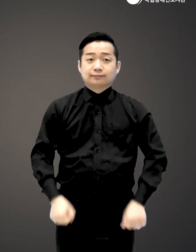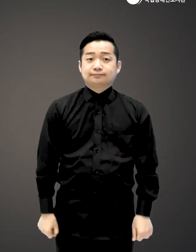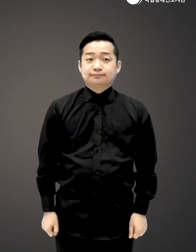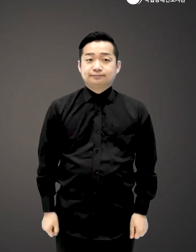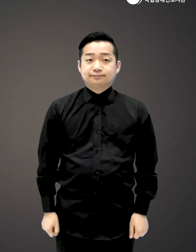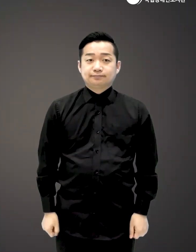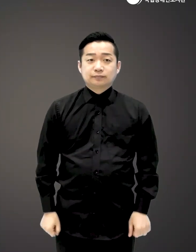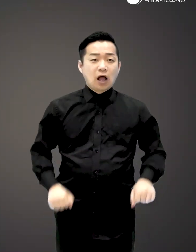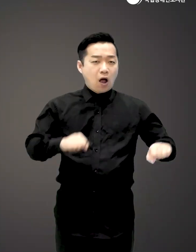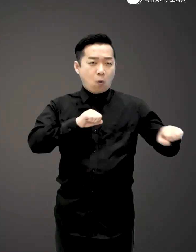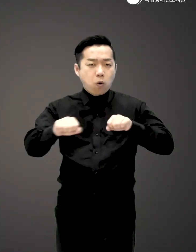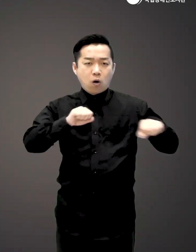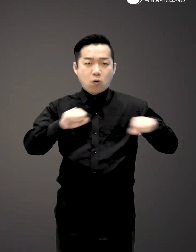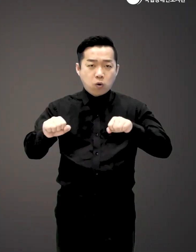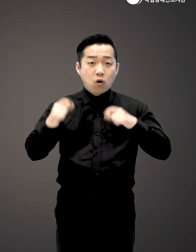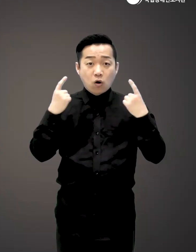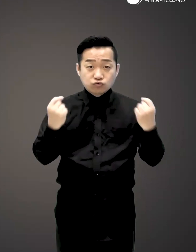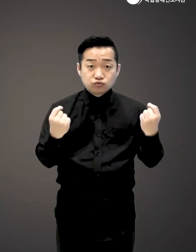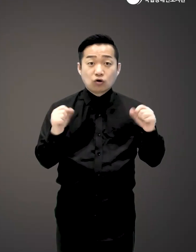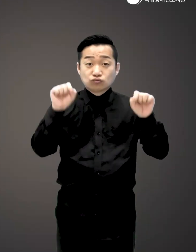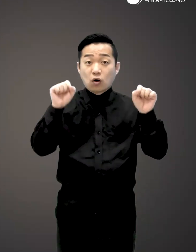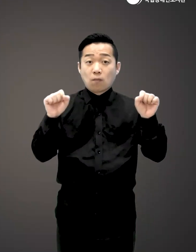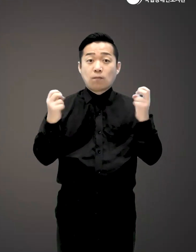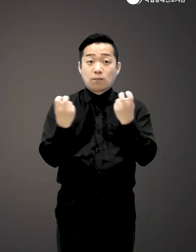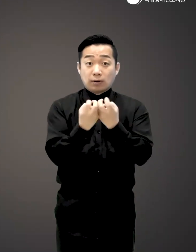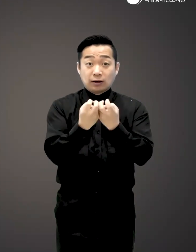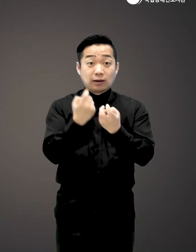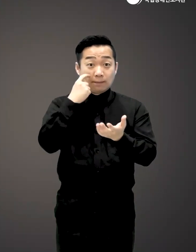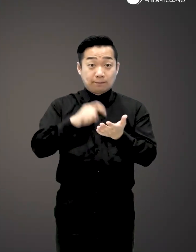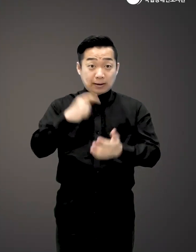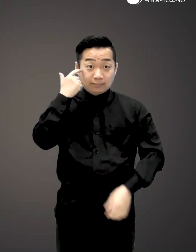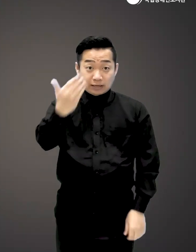활력을 유지하는 운동법은 찾으셨나요